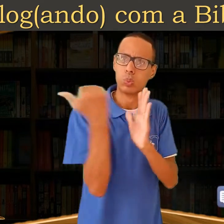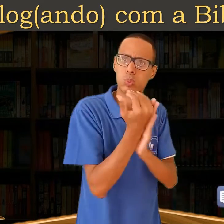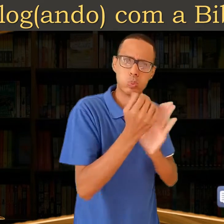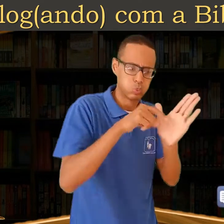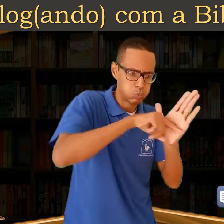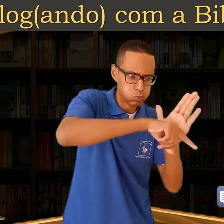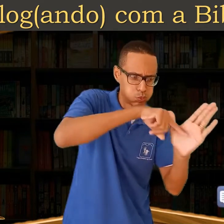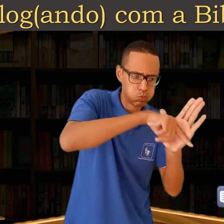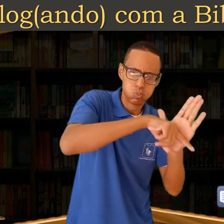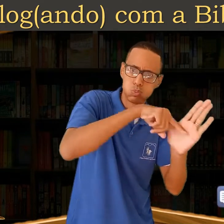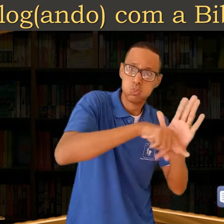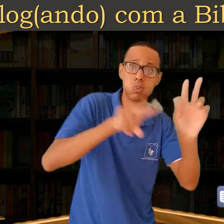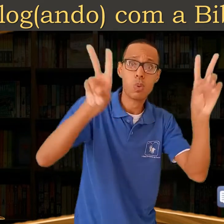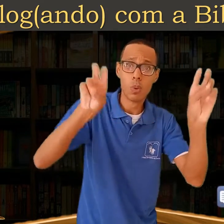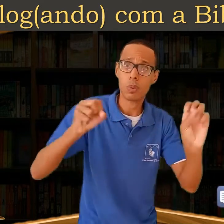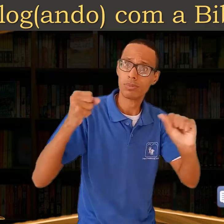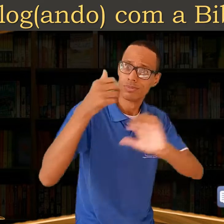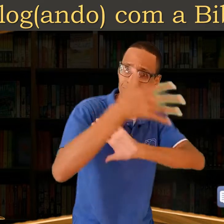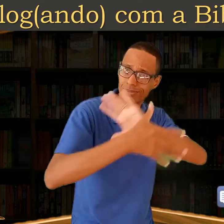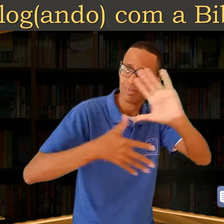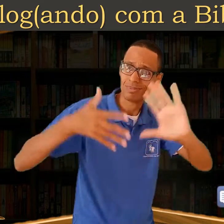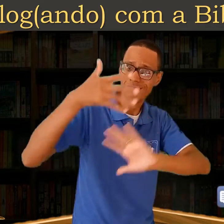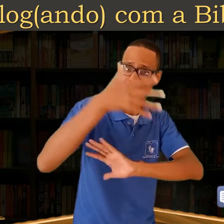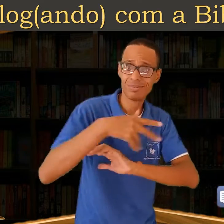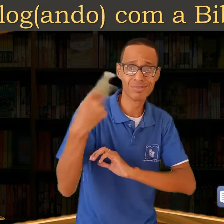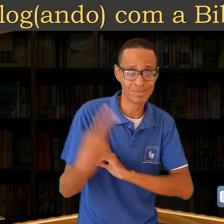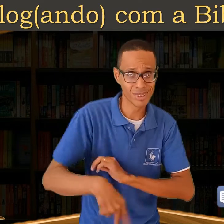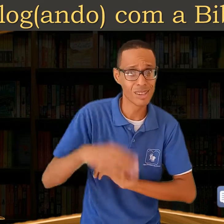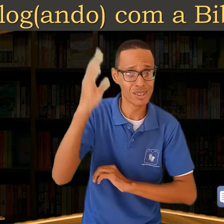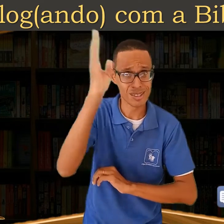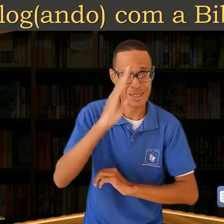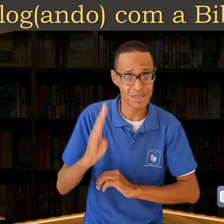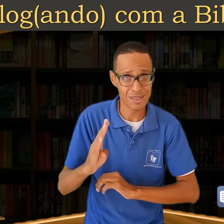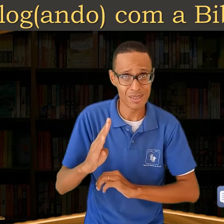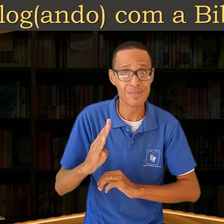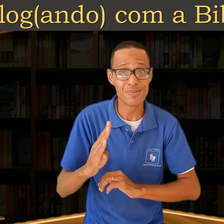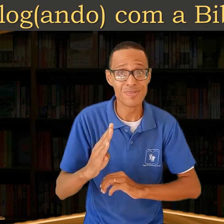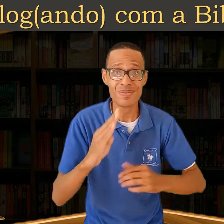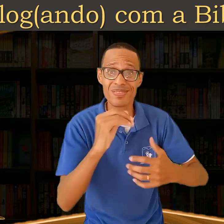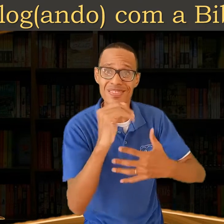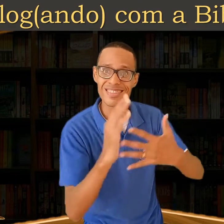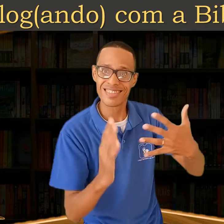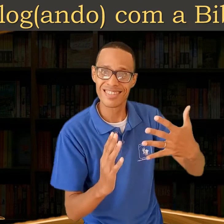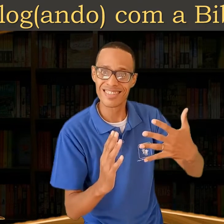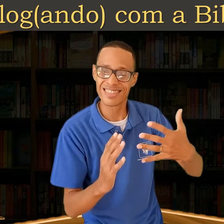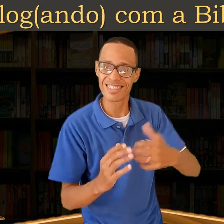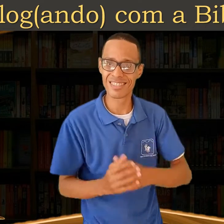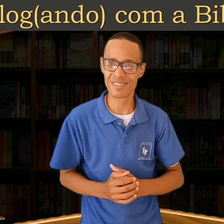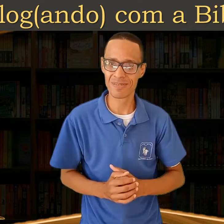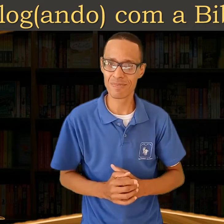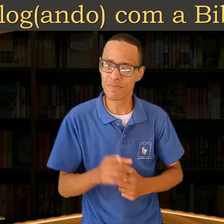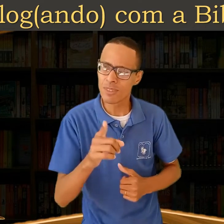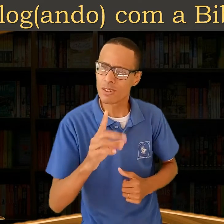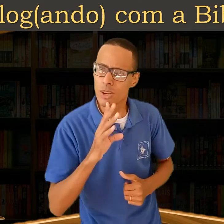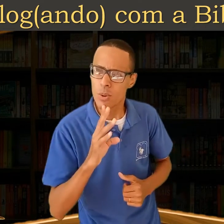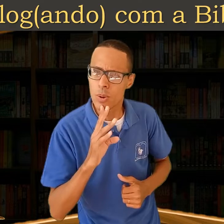sobre as línguas de sinais, principalmente a Libras. Você já ouviu falar do signwiring